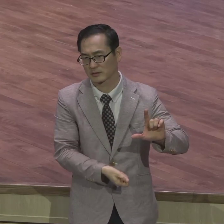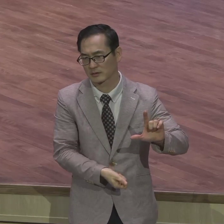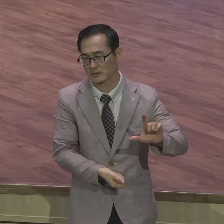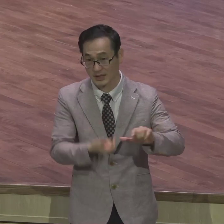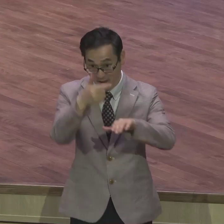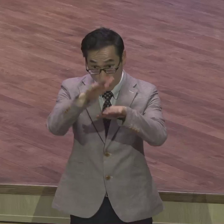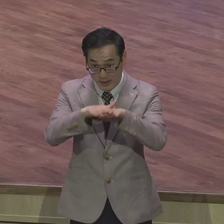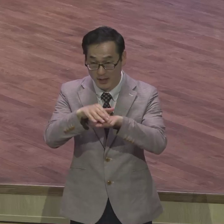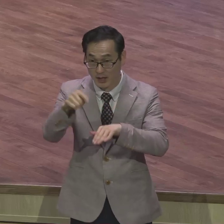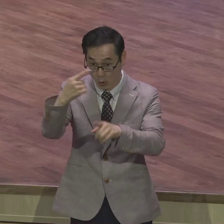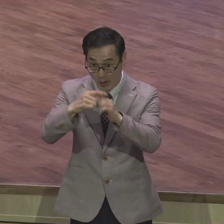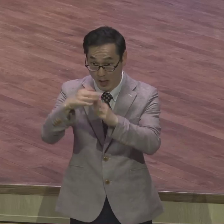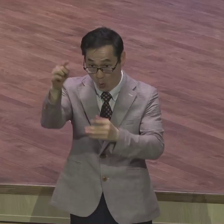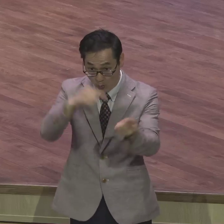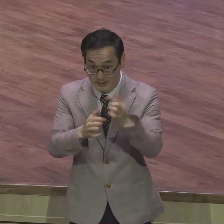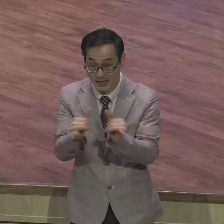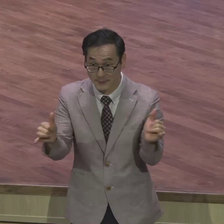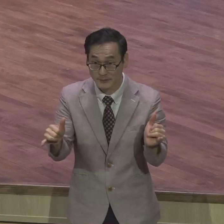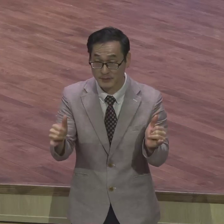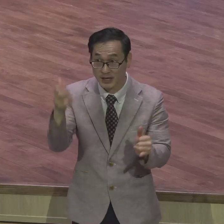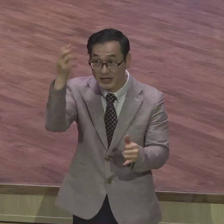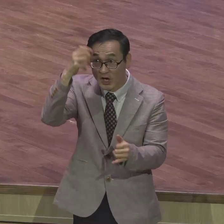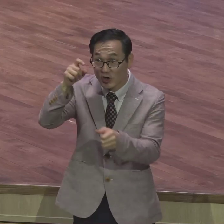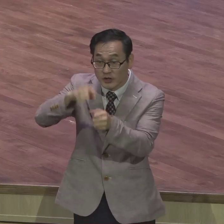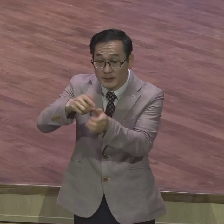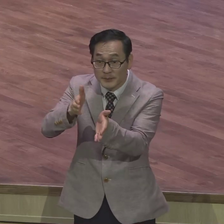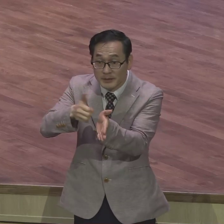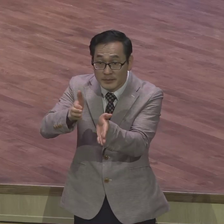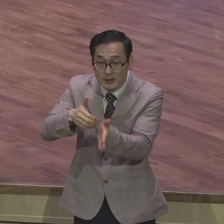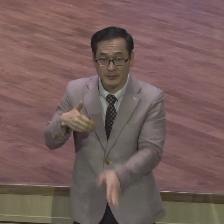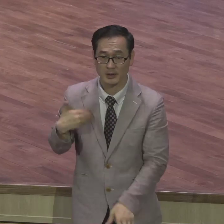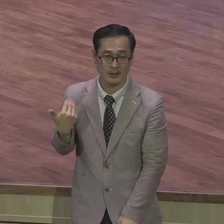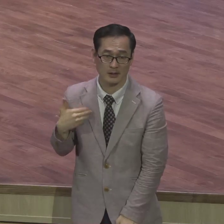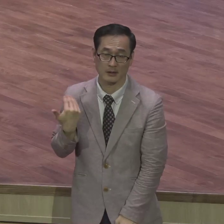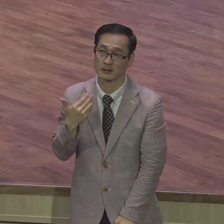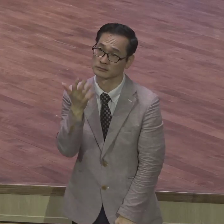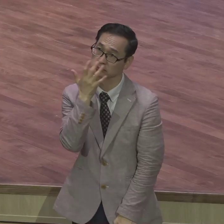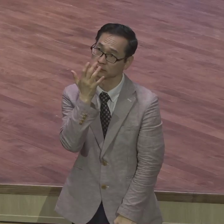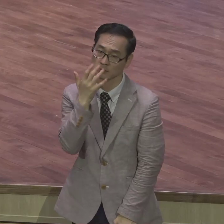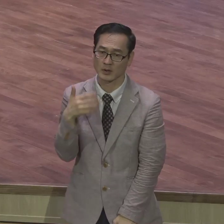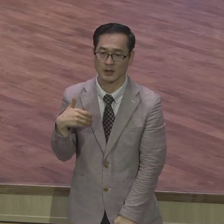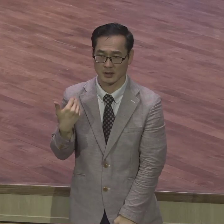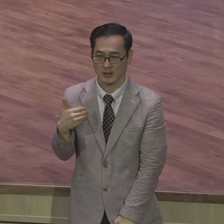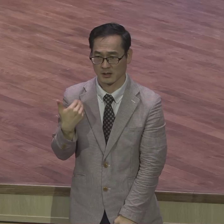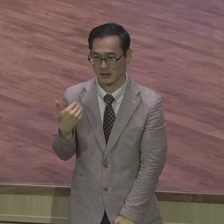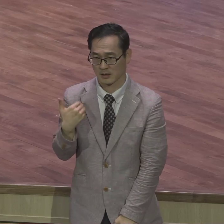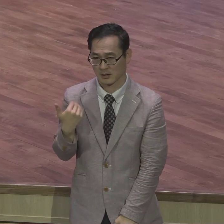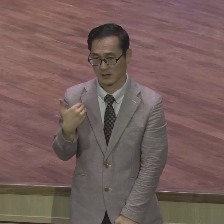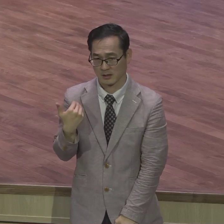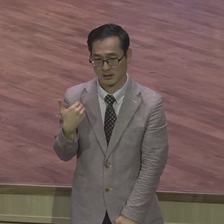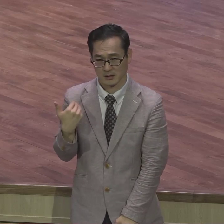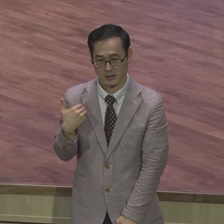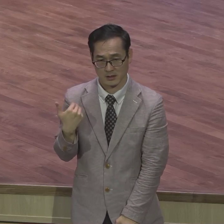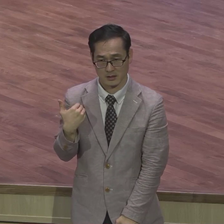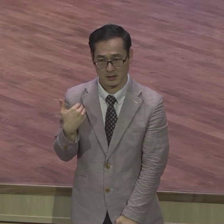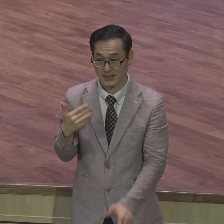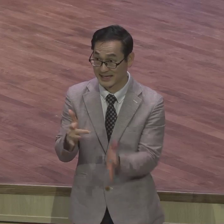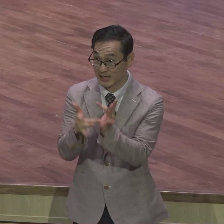사람들에게도 영적인 비밀을 몰라요 참치 3장 설명 못해요 예수가 그리스한 사실을